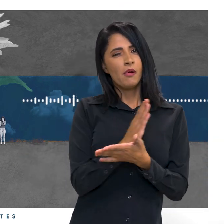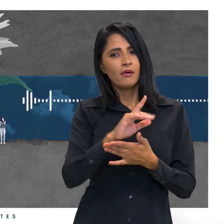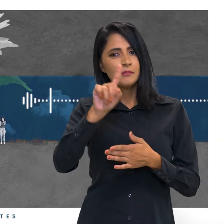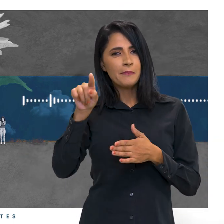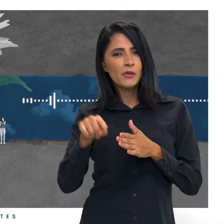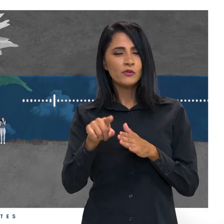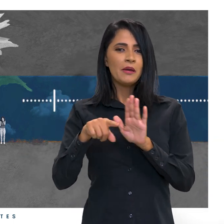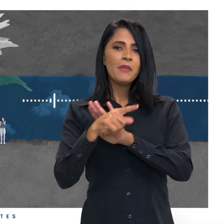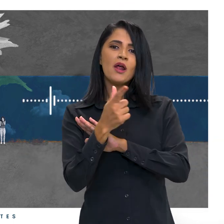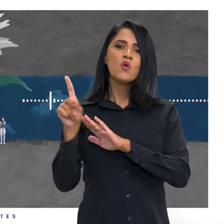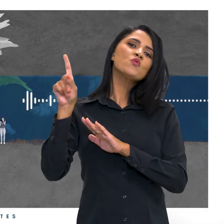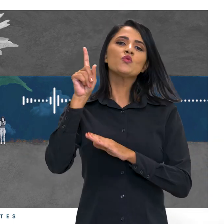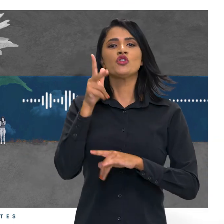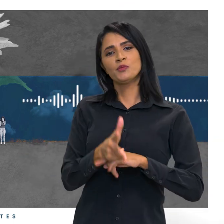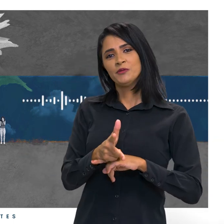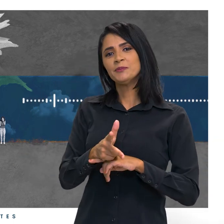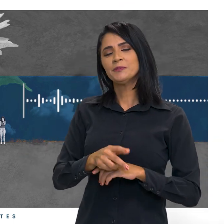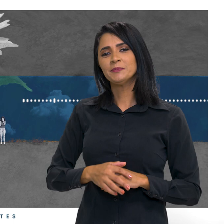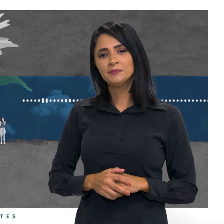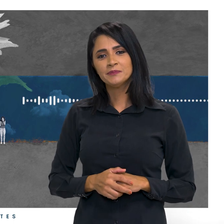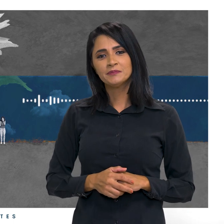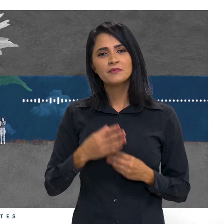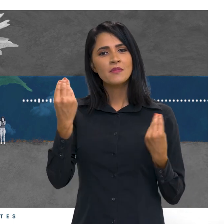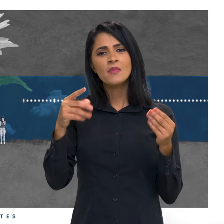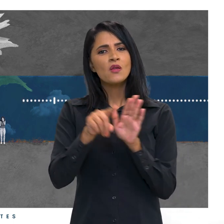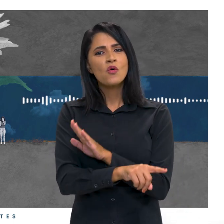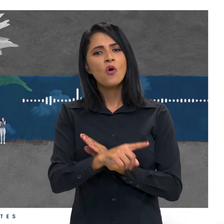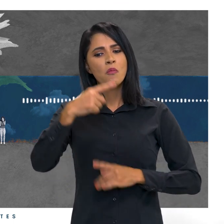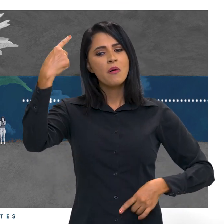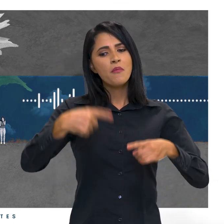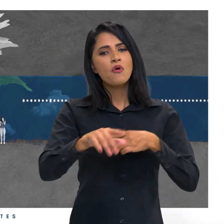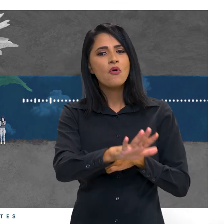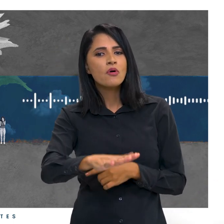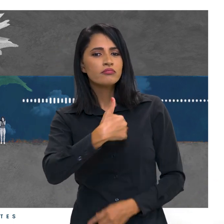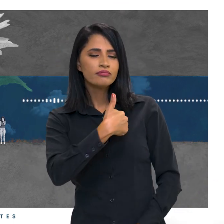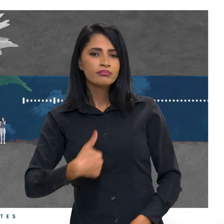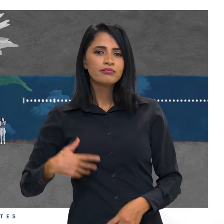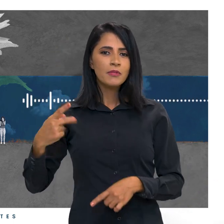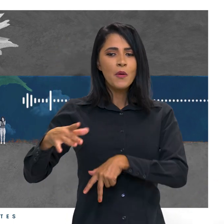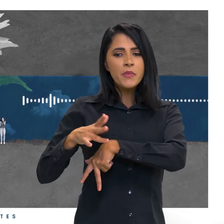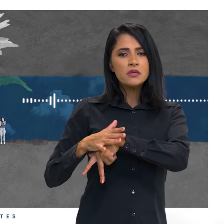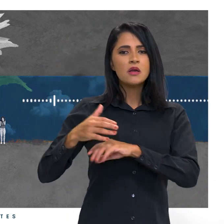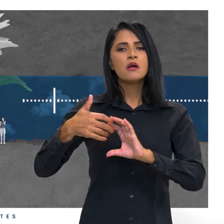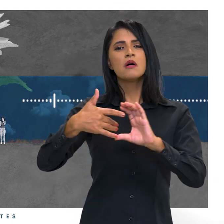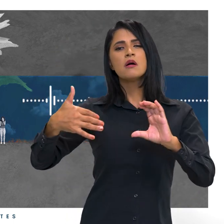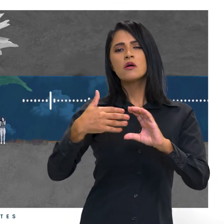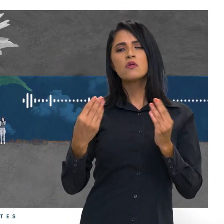último episódio. Como andam as políticas públicas para os pacientes raros?